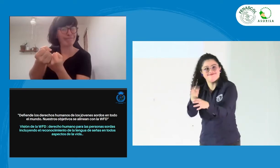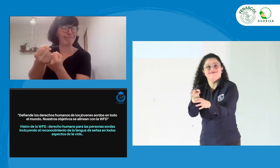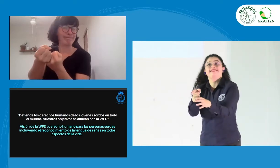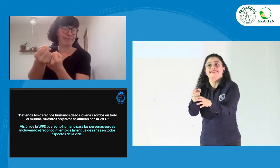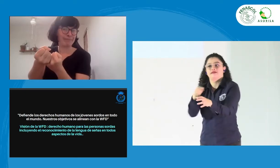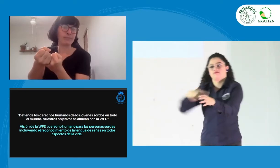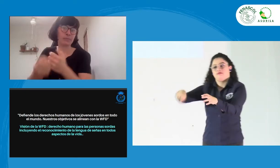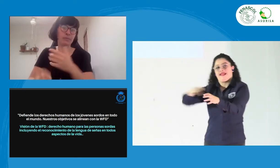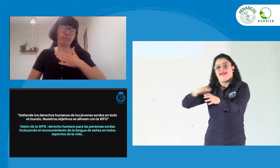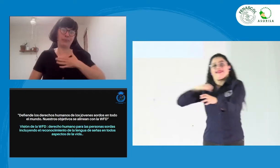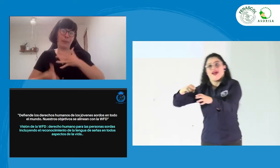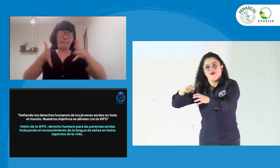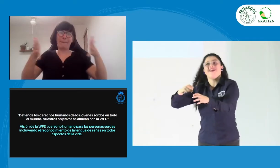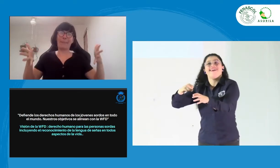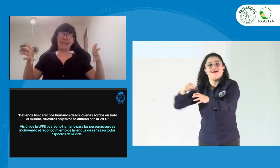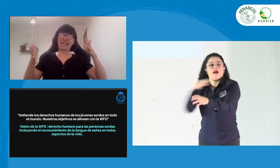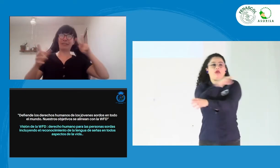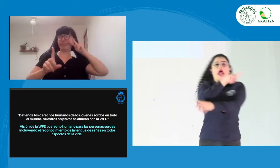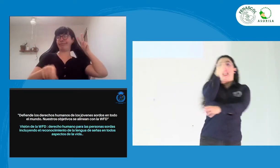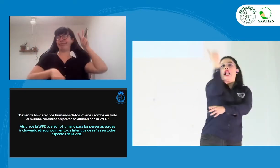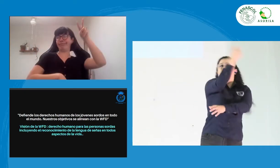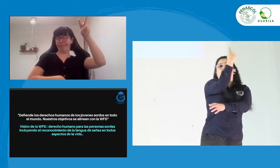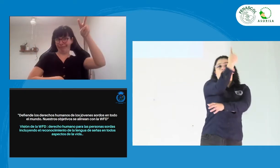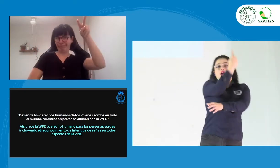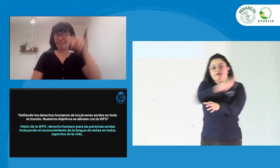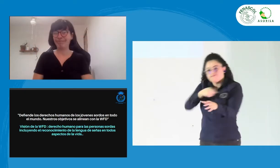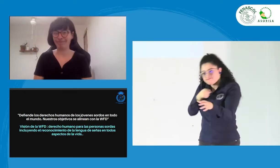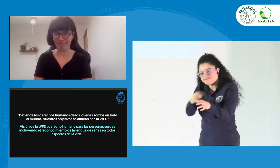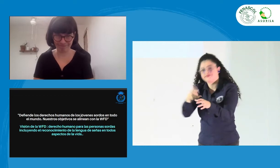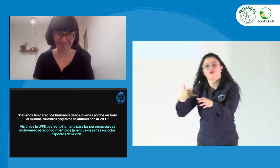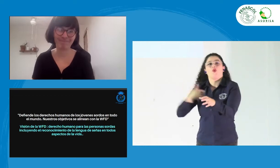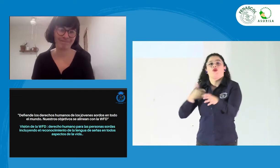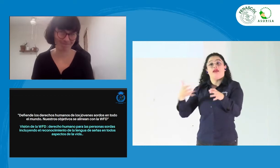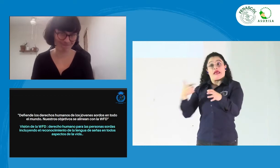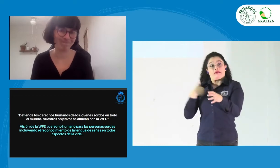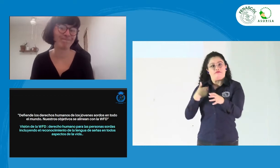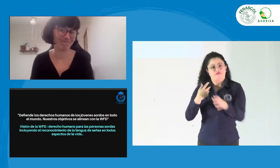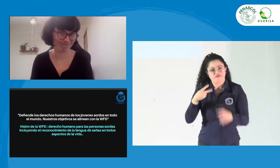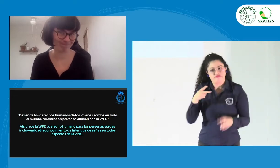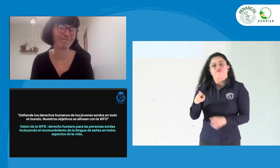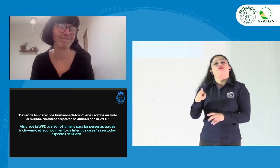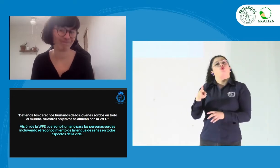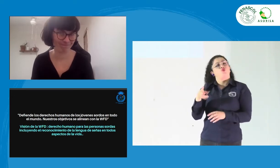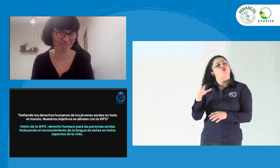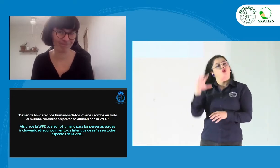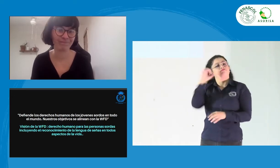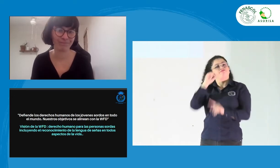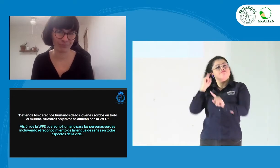Es la misma visión. Nosotros la apoyamos. Nosotros estamos bajo esa misma visión.